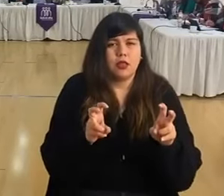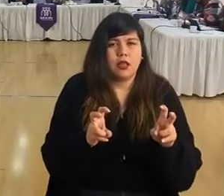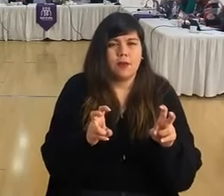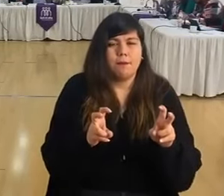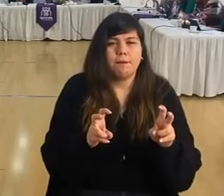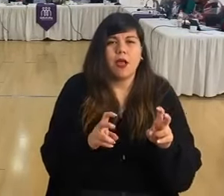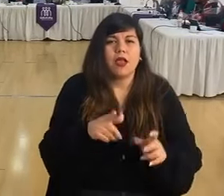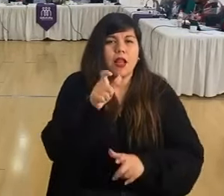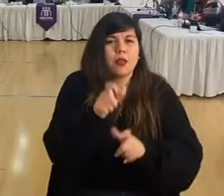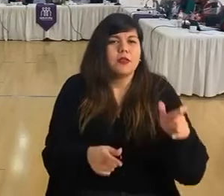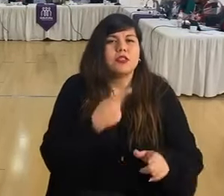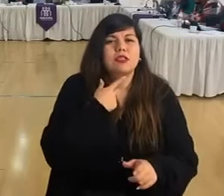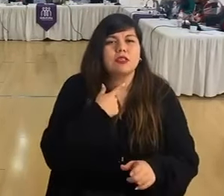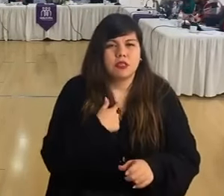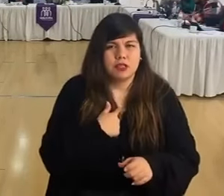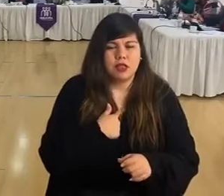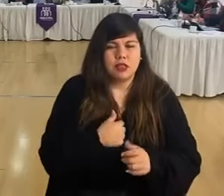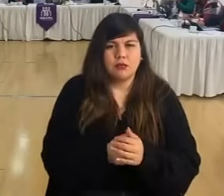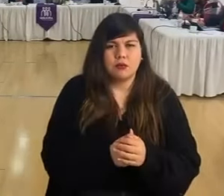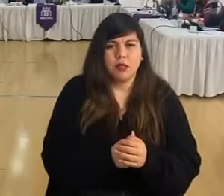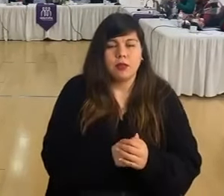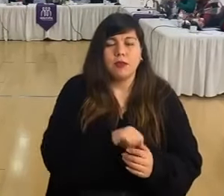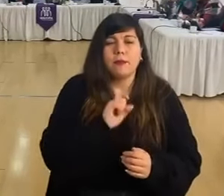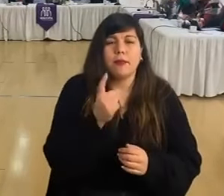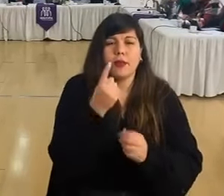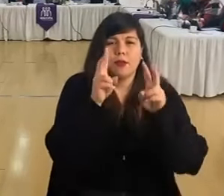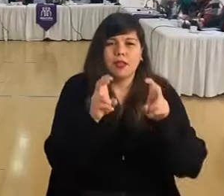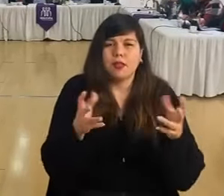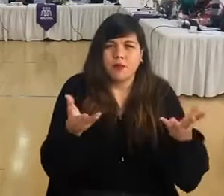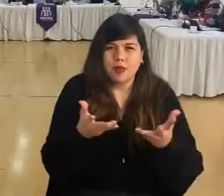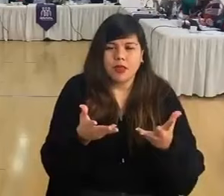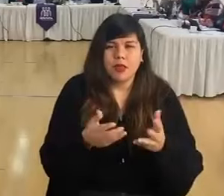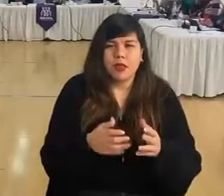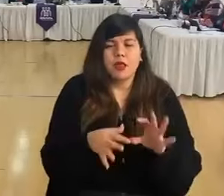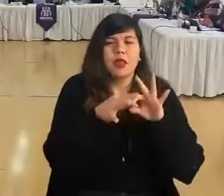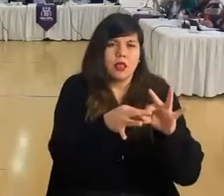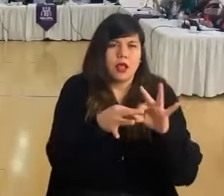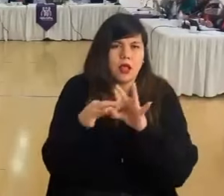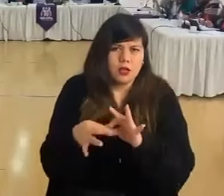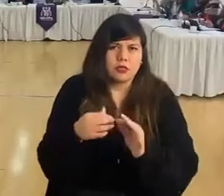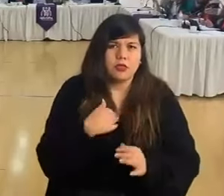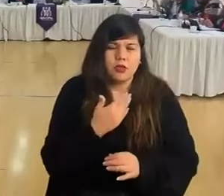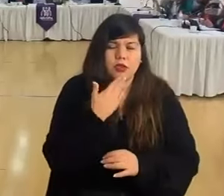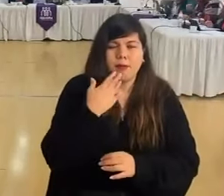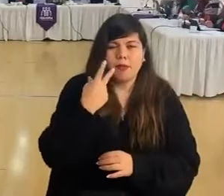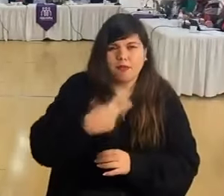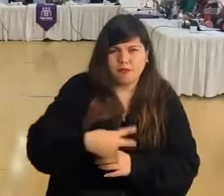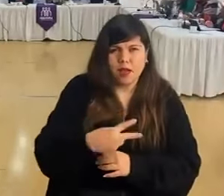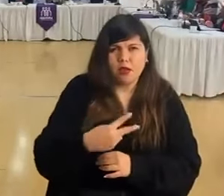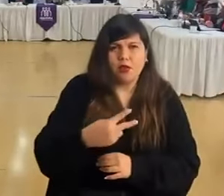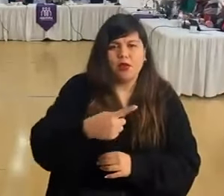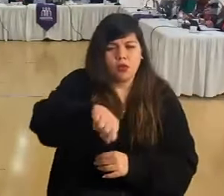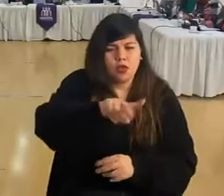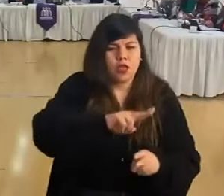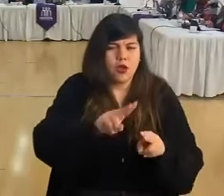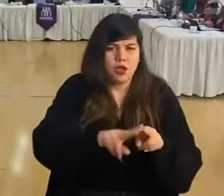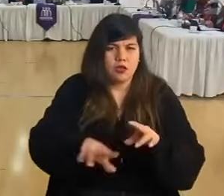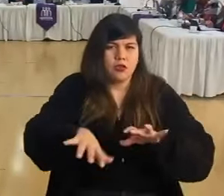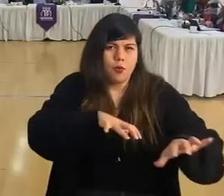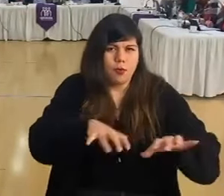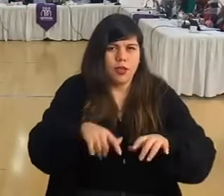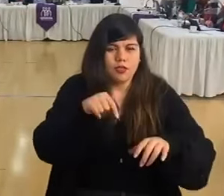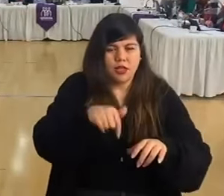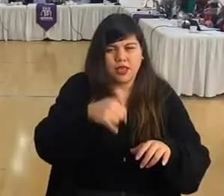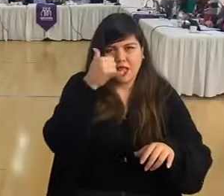gente le van a importar. Que el primero es dar las gracias. Yo también valoro lo que ha hecho Operaciones durante